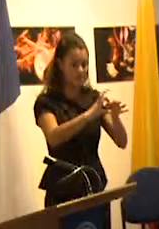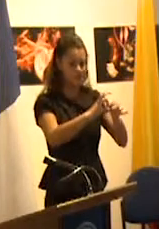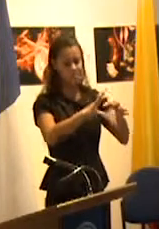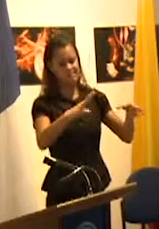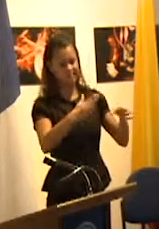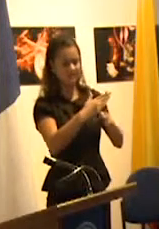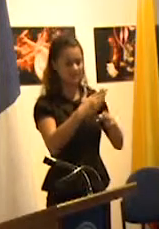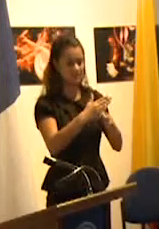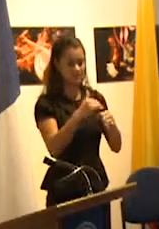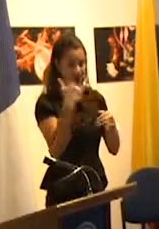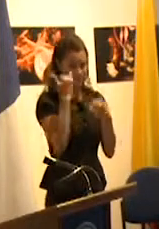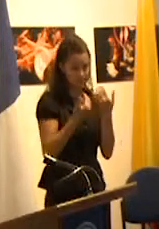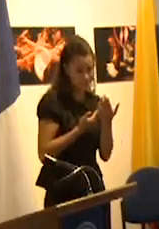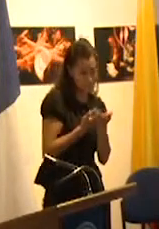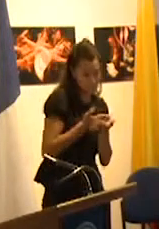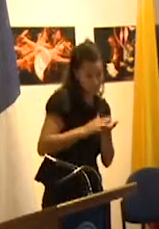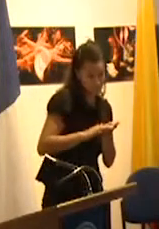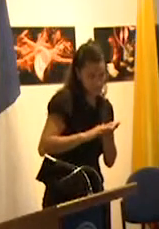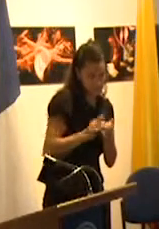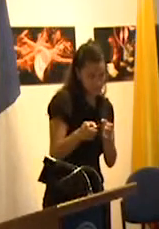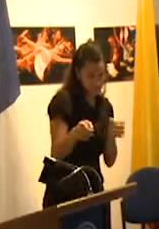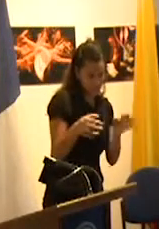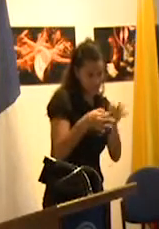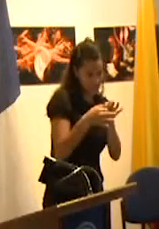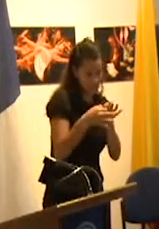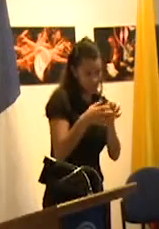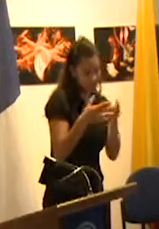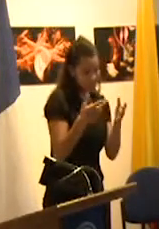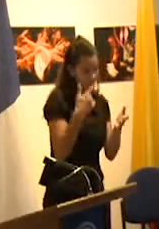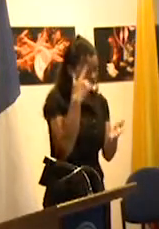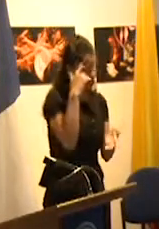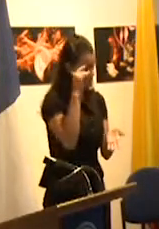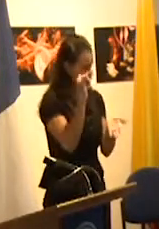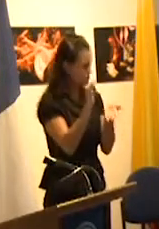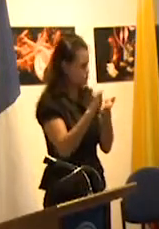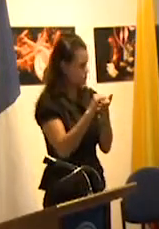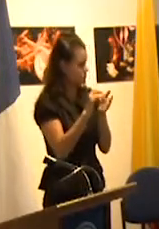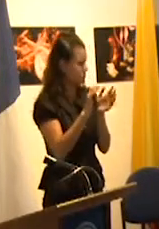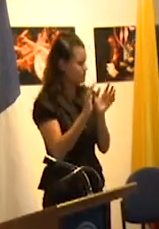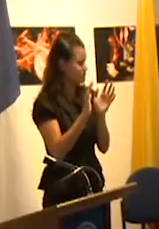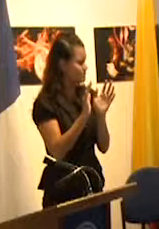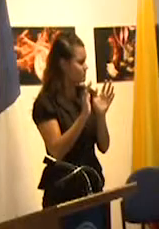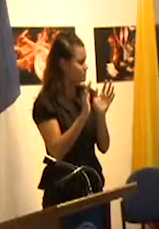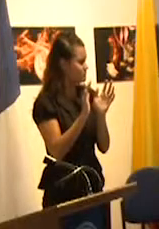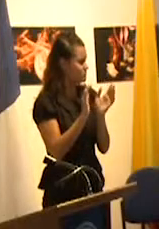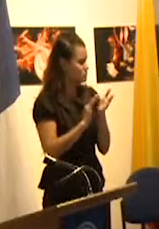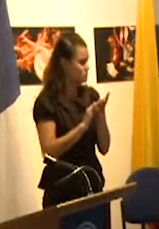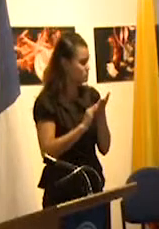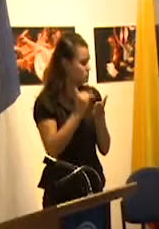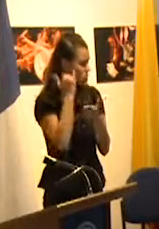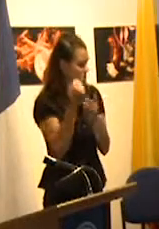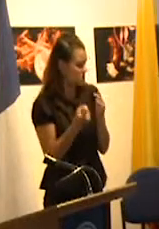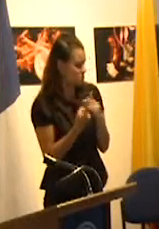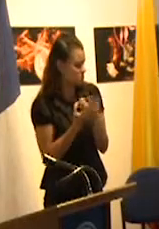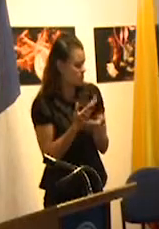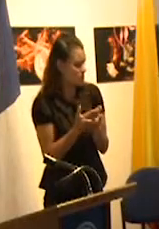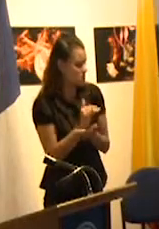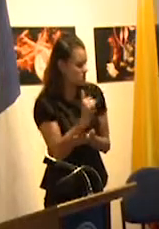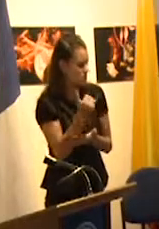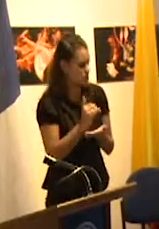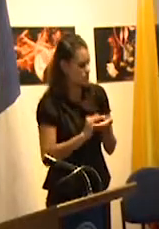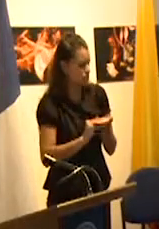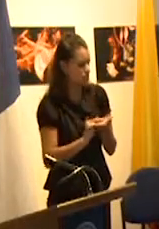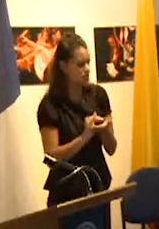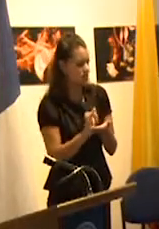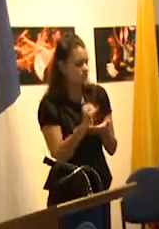fragmentación me parece que si no las brechas tienden a acentuarse eso es el